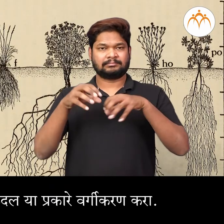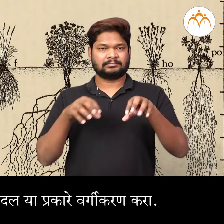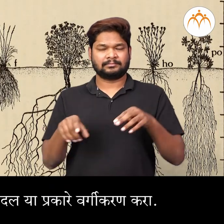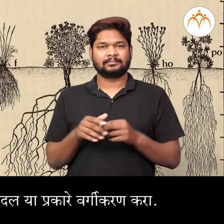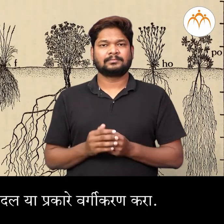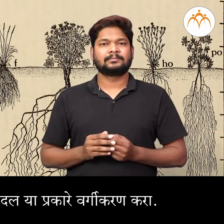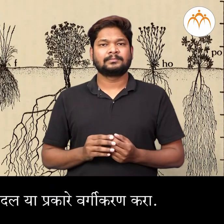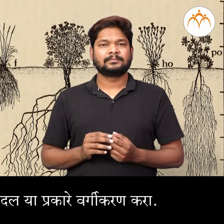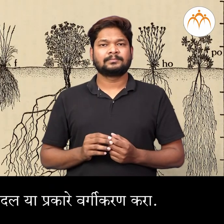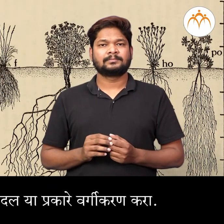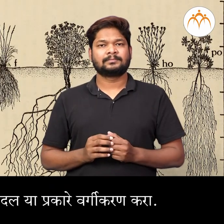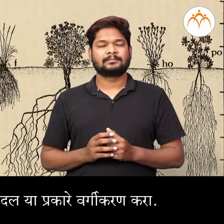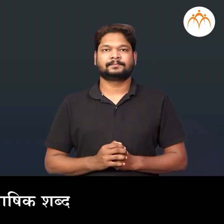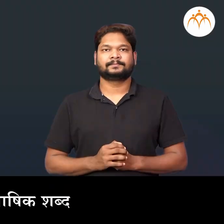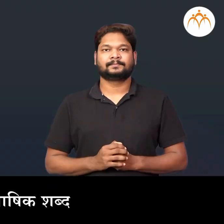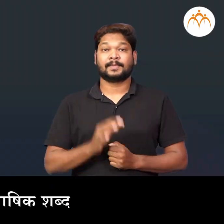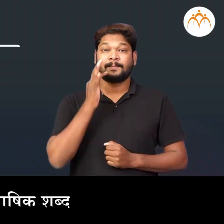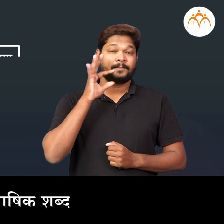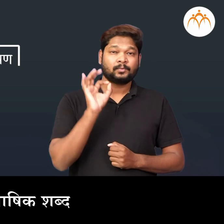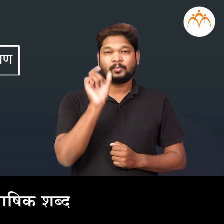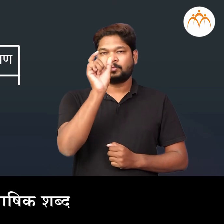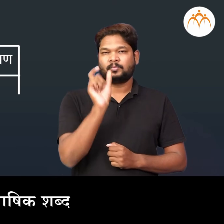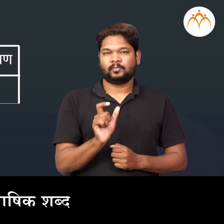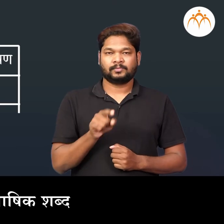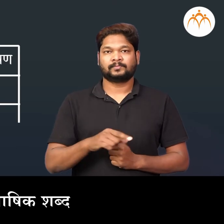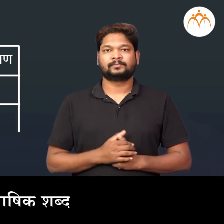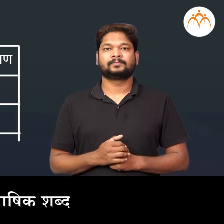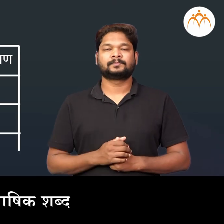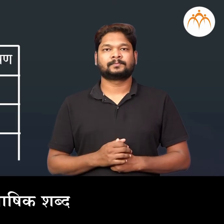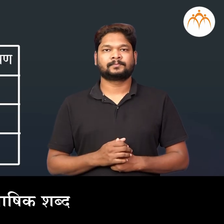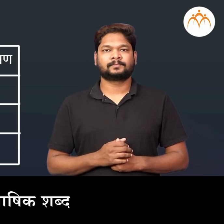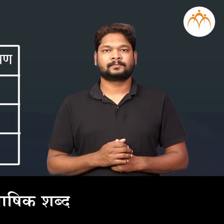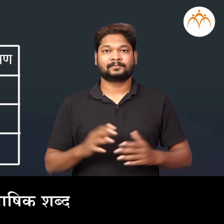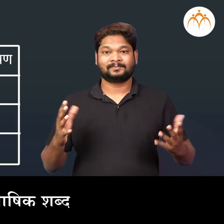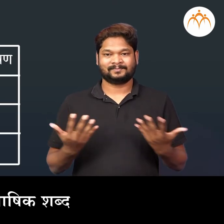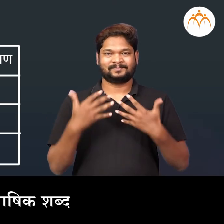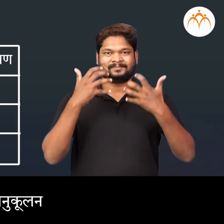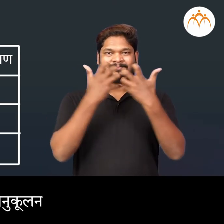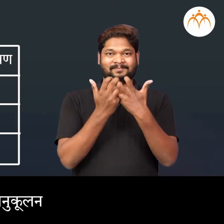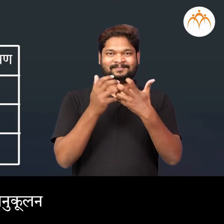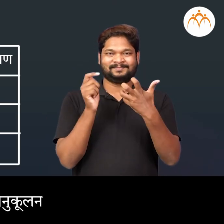प्रकारे वर्गी करण करा पारिभाशिक शब्द अनुकुलन